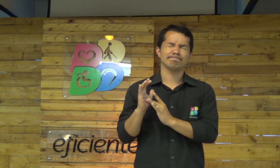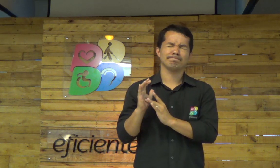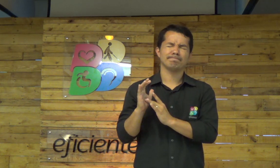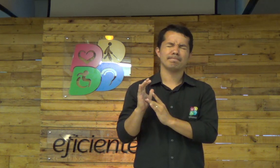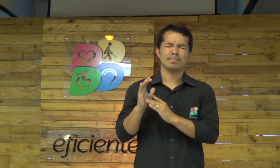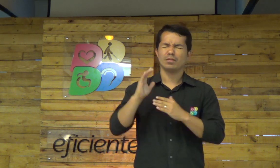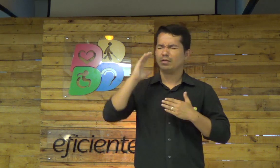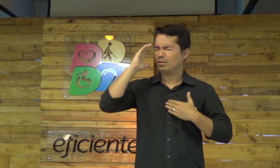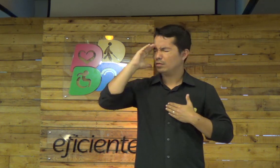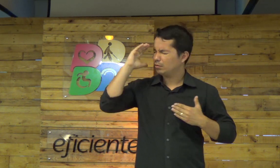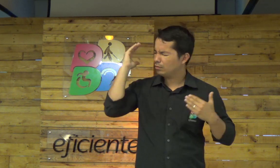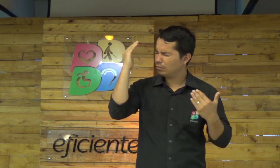Senhor Jesus,